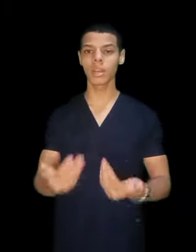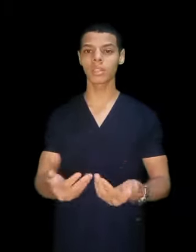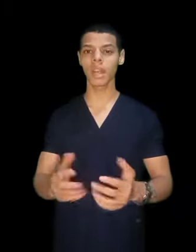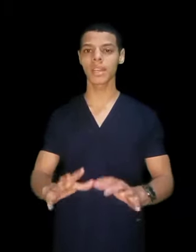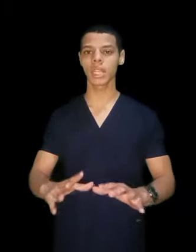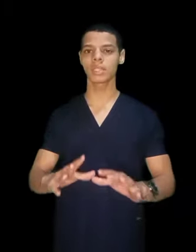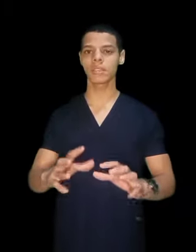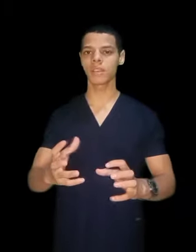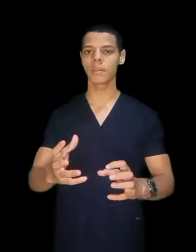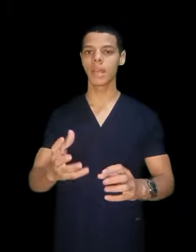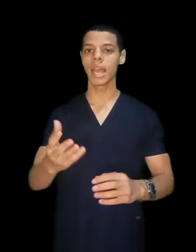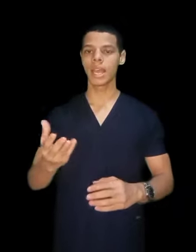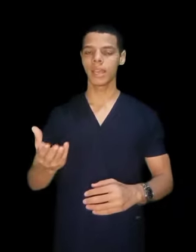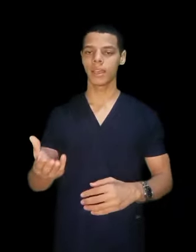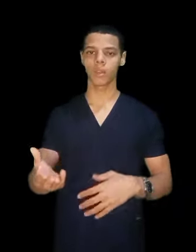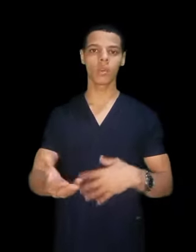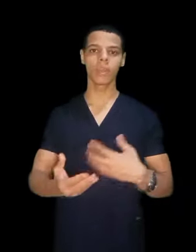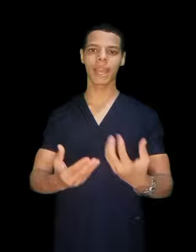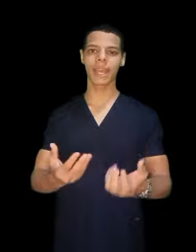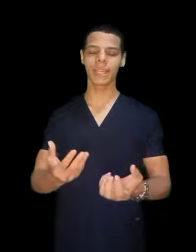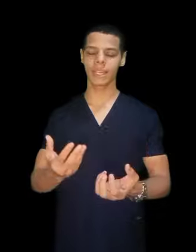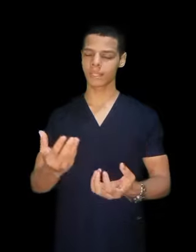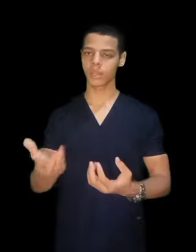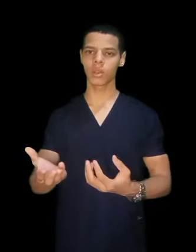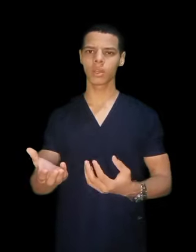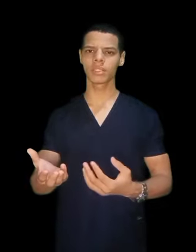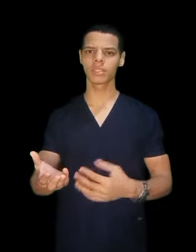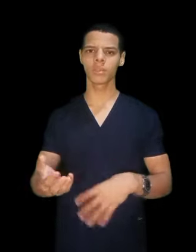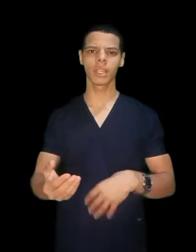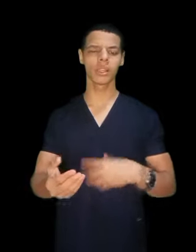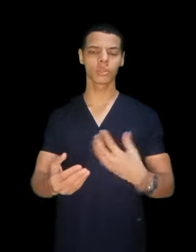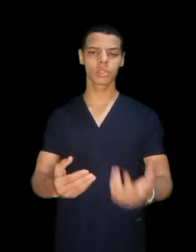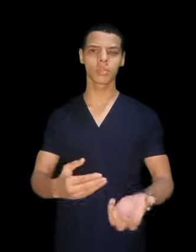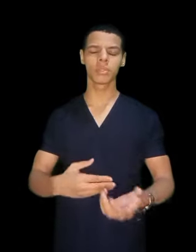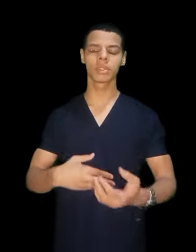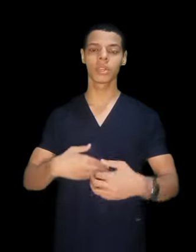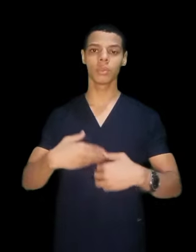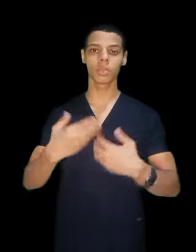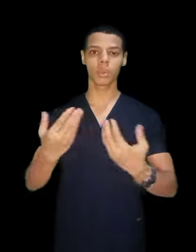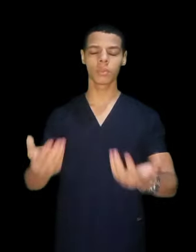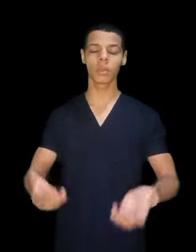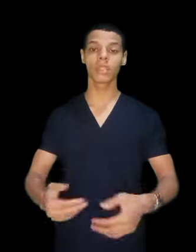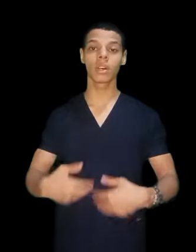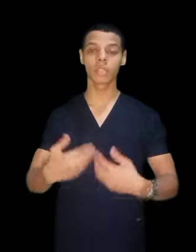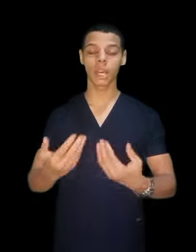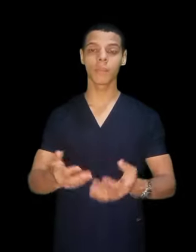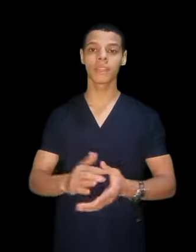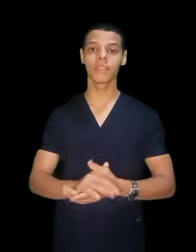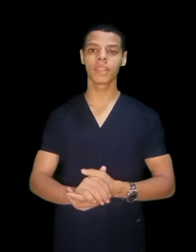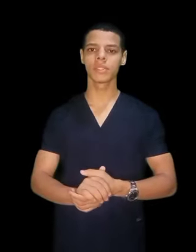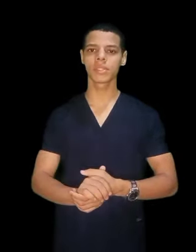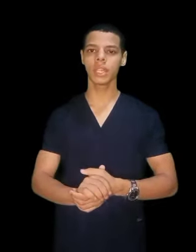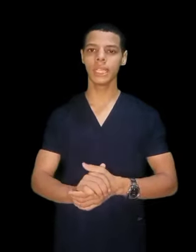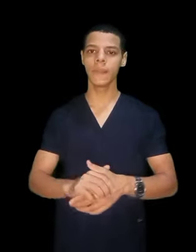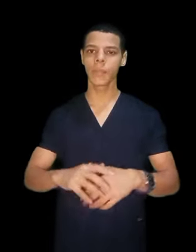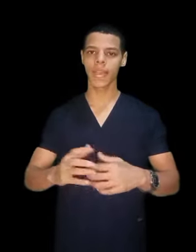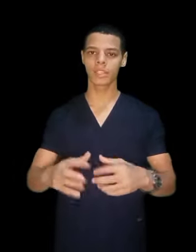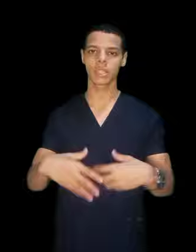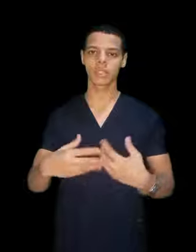واكتر علشان تفهم كل مجال سواء كلية التنريد او الطب البطري وتاخد معلومات اكتر علماء للفن الصحي علشان